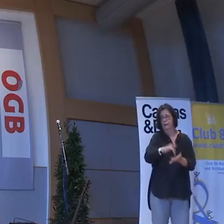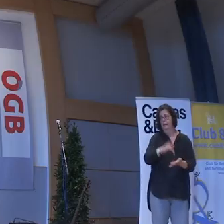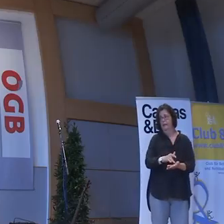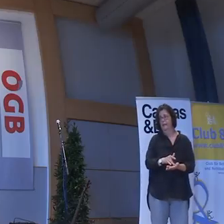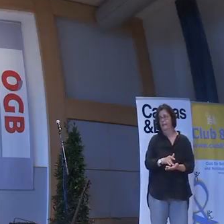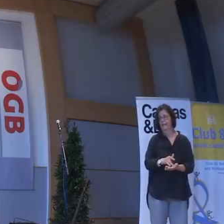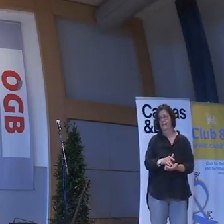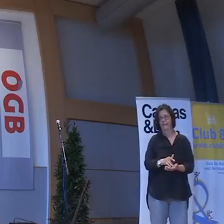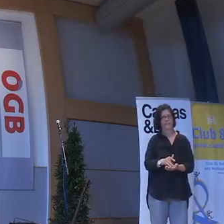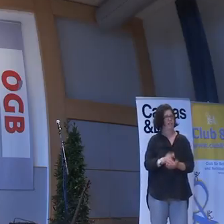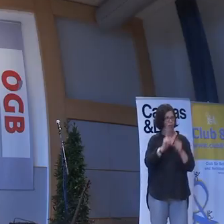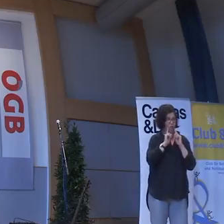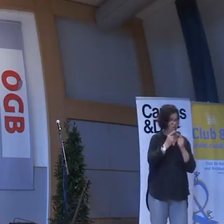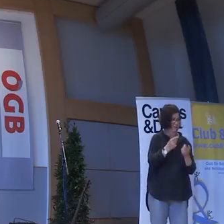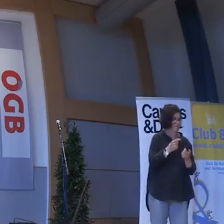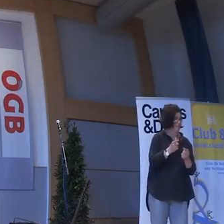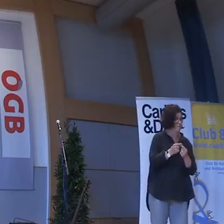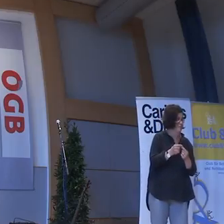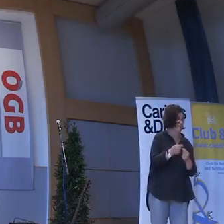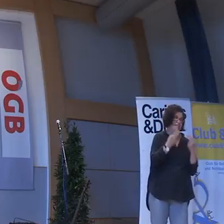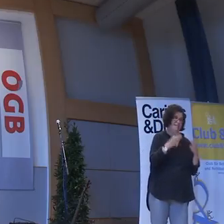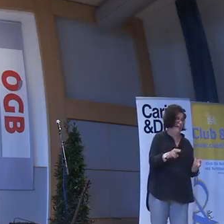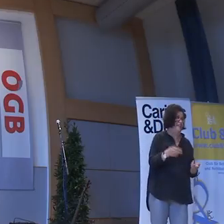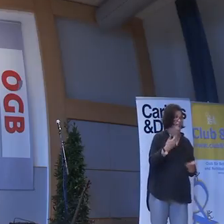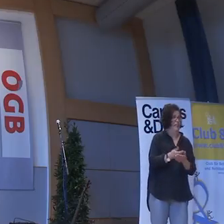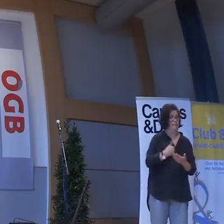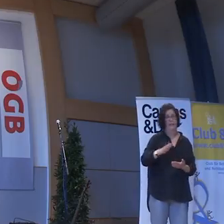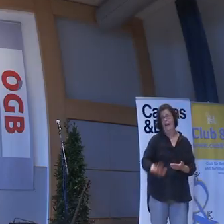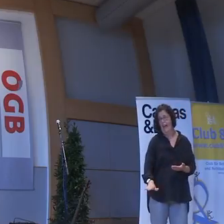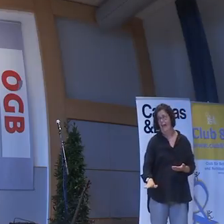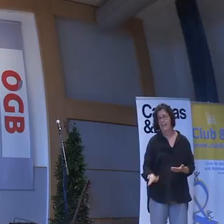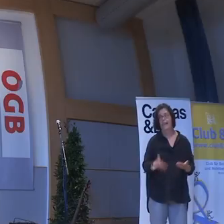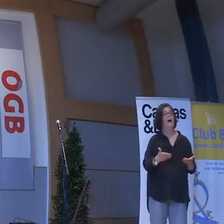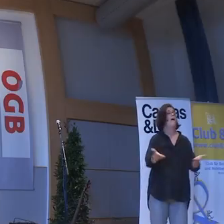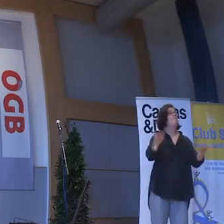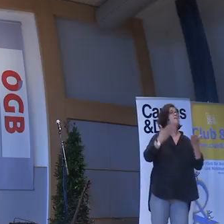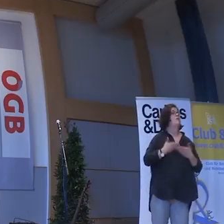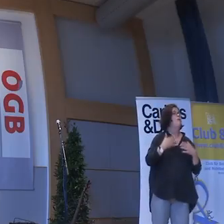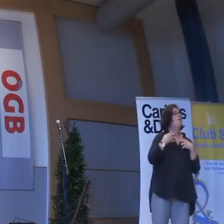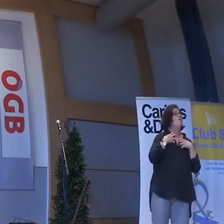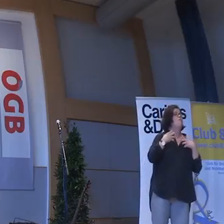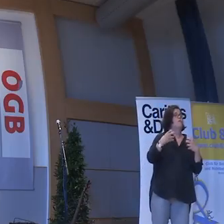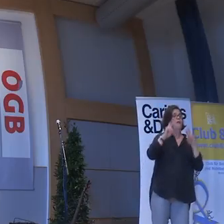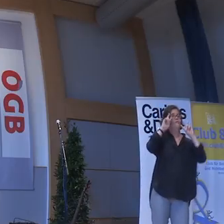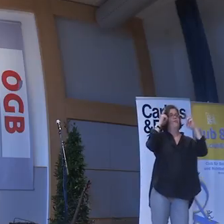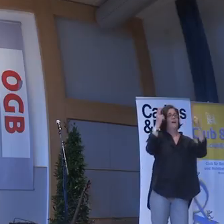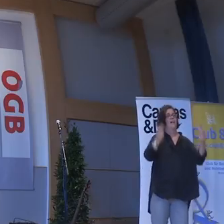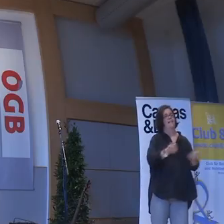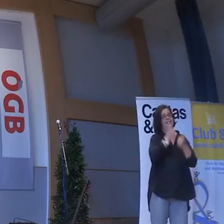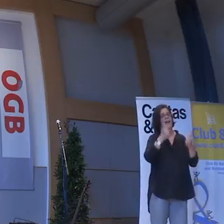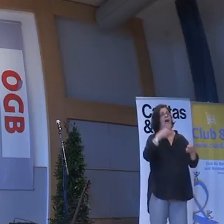Ist nicht so lustig. Habe mir selber ausgedacht. Ich komme in der wunderbaren Welt. Der Behindertenwitze.